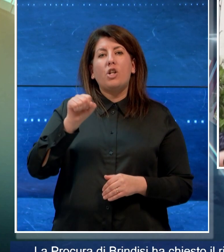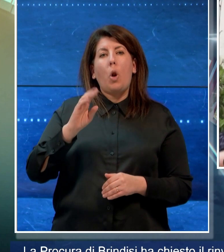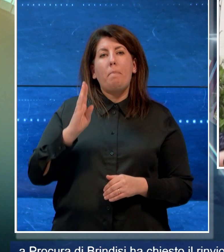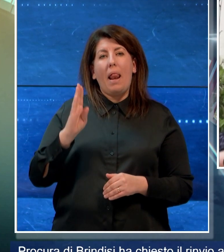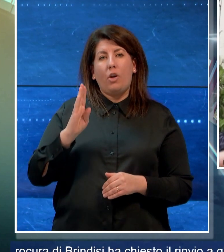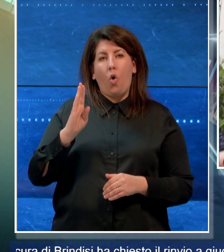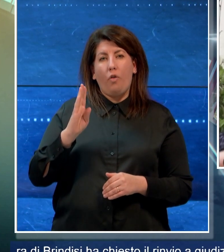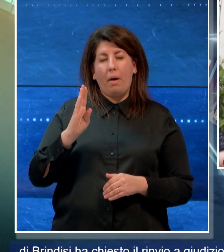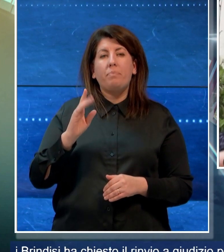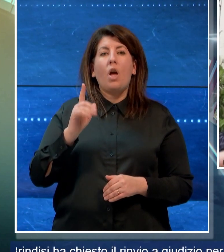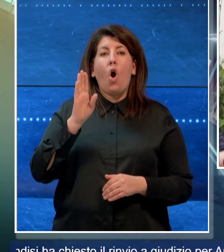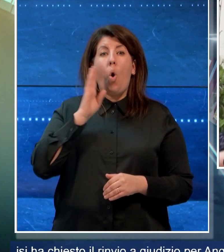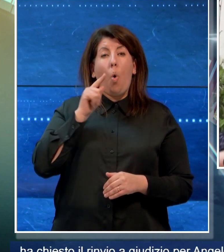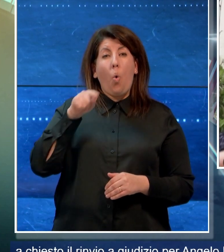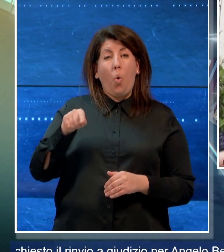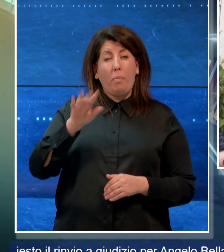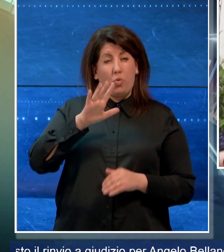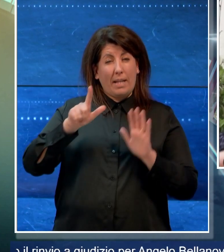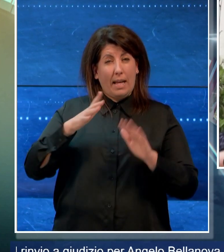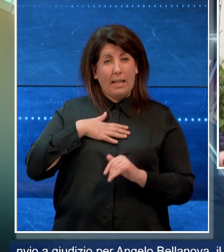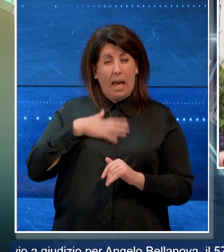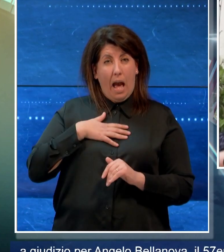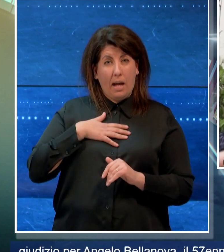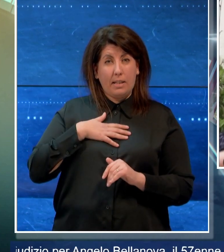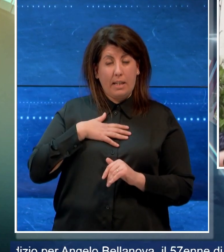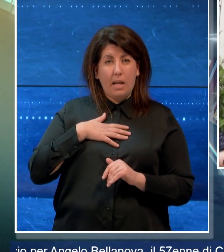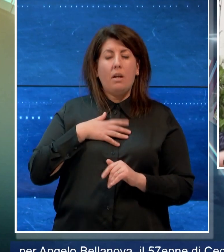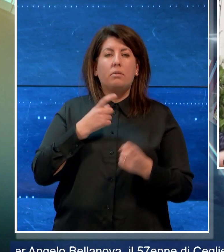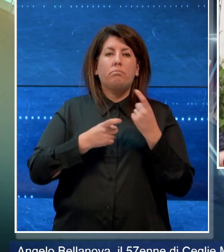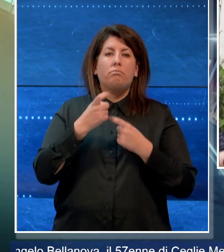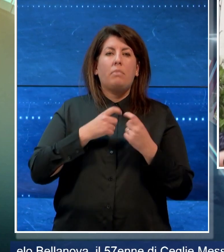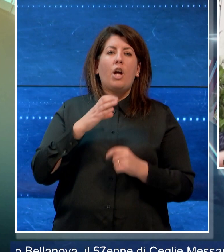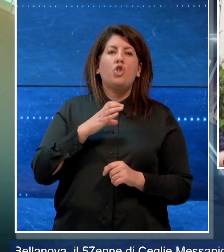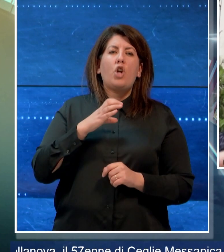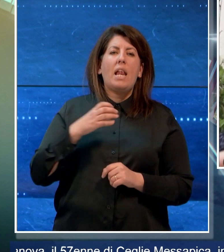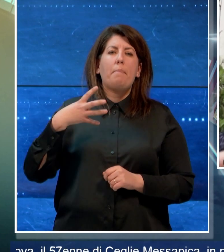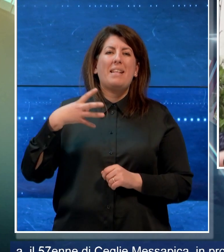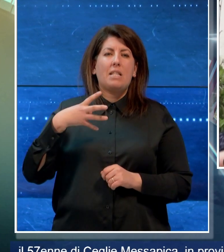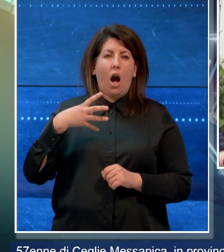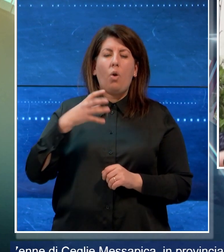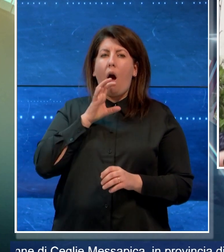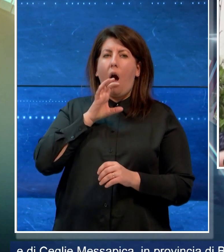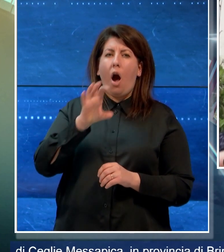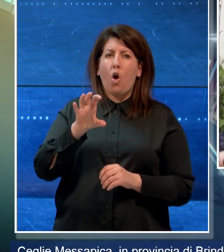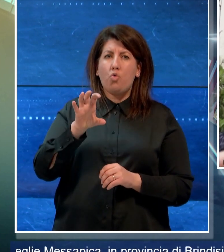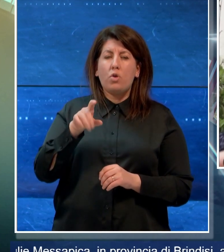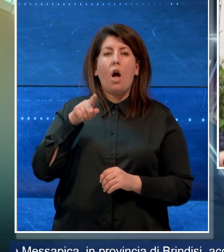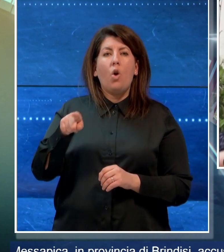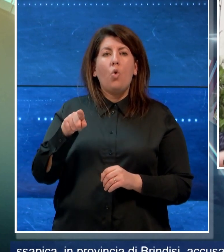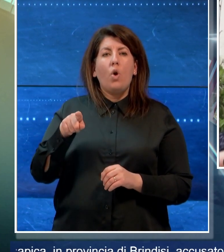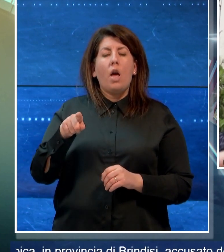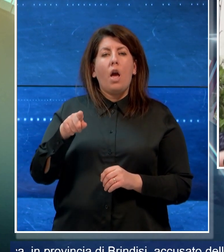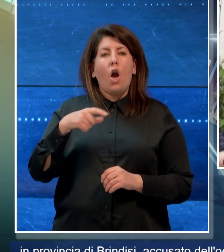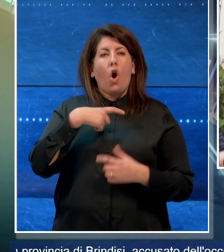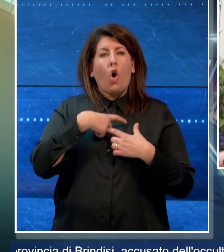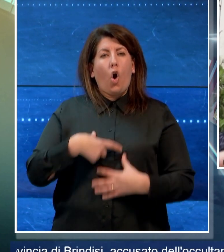57enne di Ceglie Messapica, accusato dell'occultamento del cadavere della madre. L